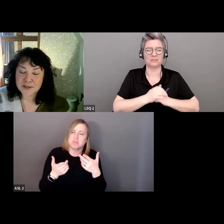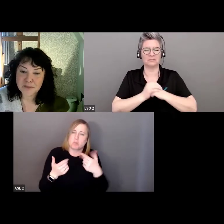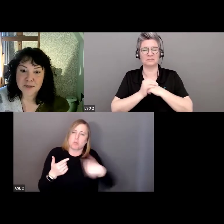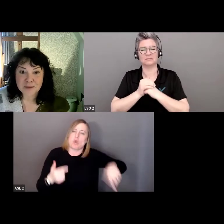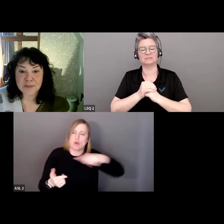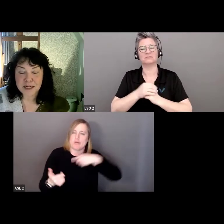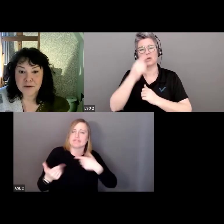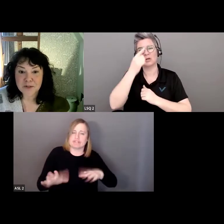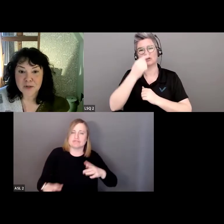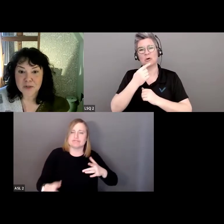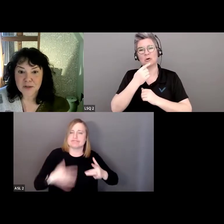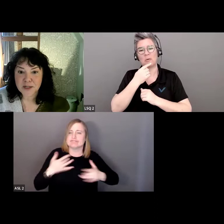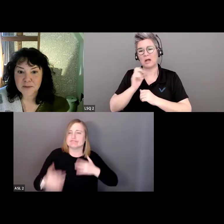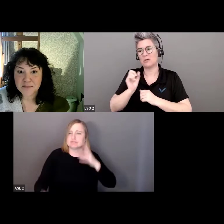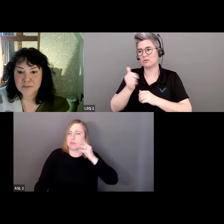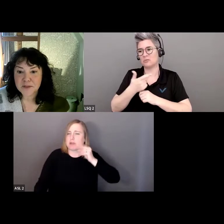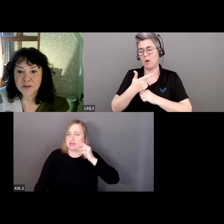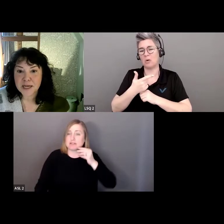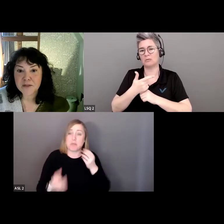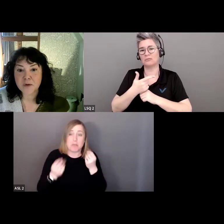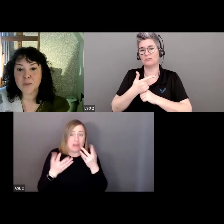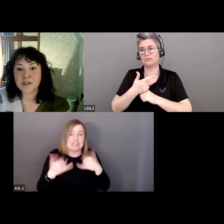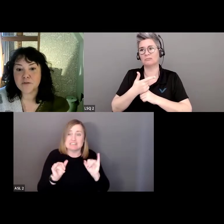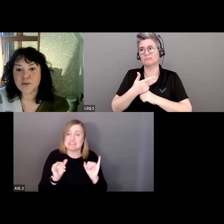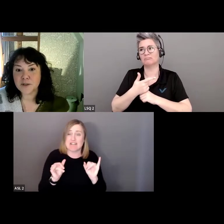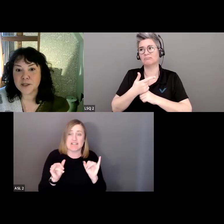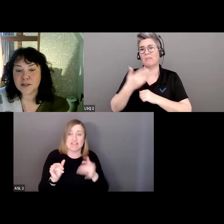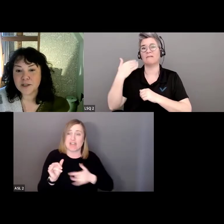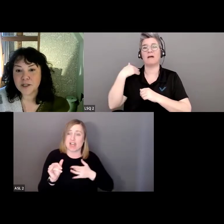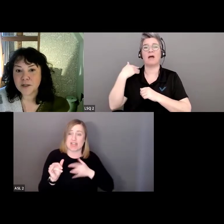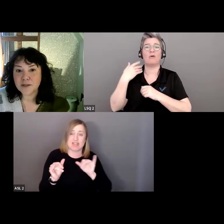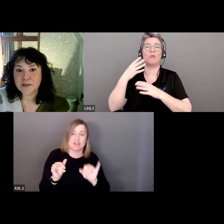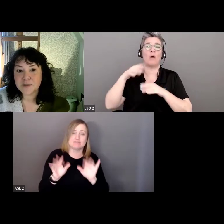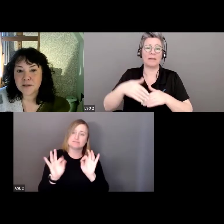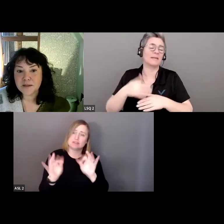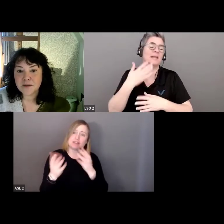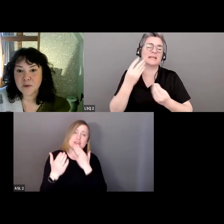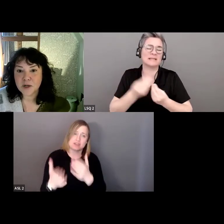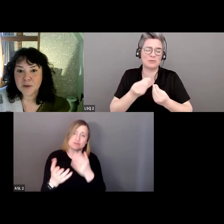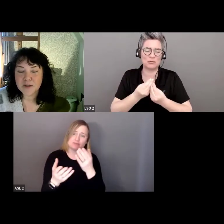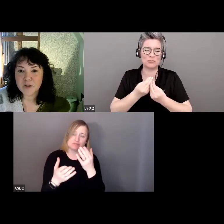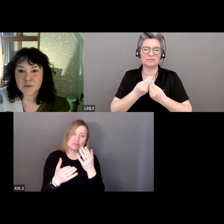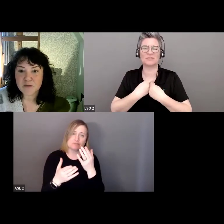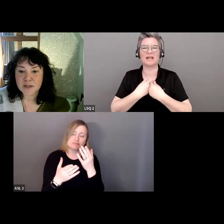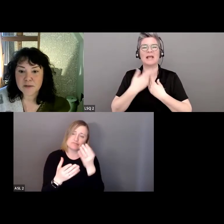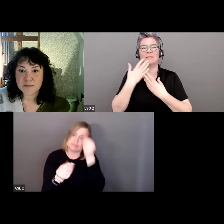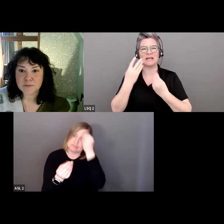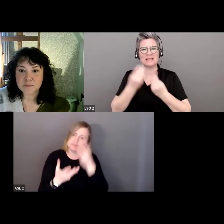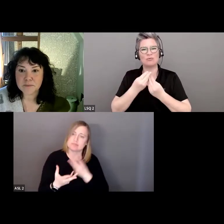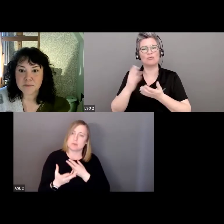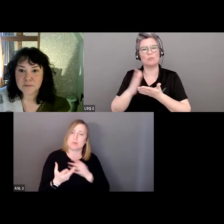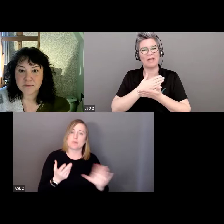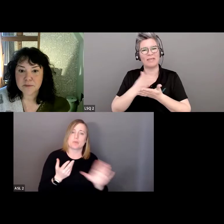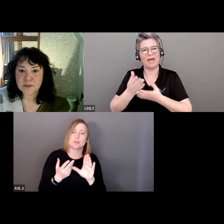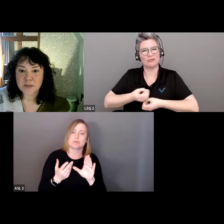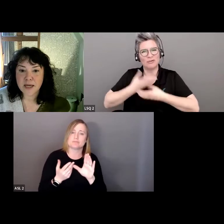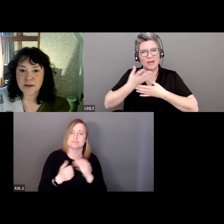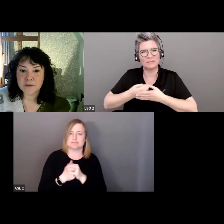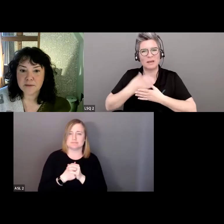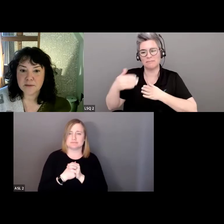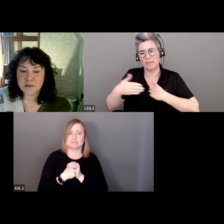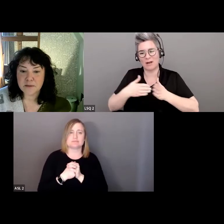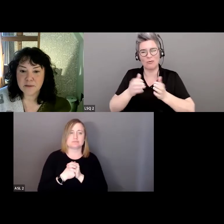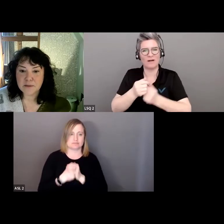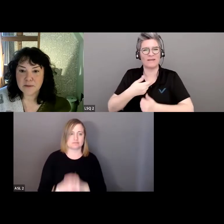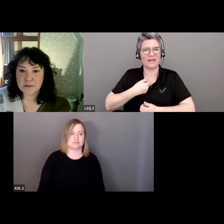Je crois que ça a été le cas de tout le monde à un moment ou à un autre. Merci. Merci d'avoir partagé votre parcours